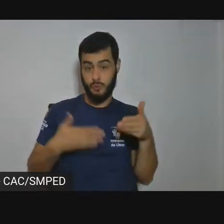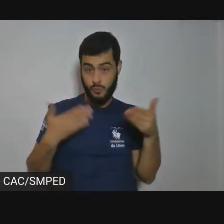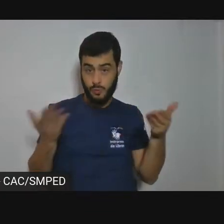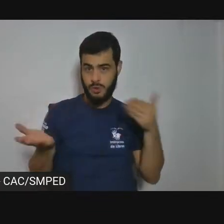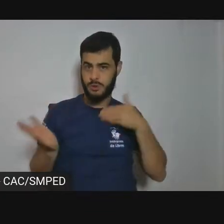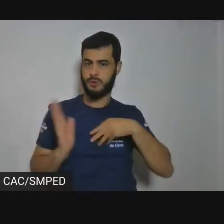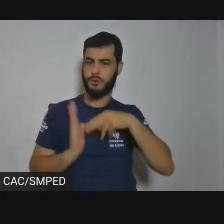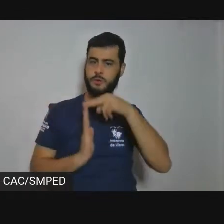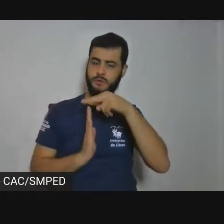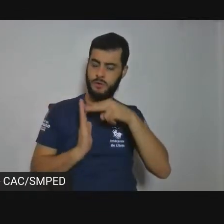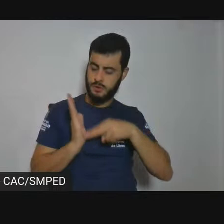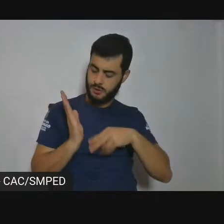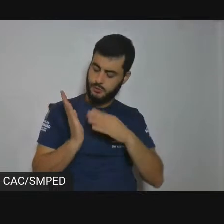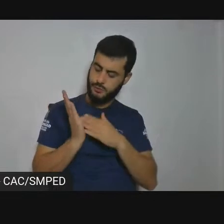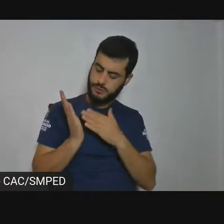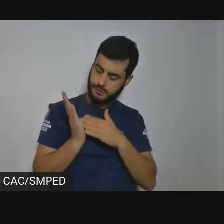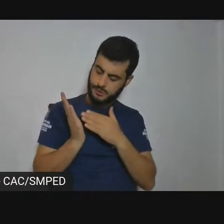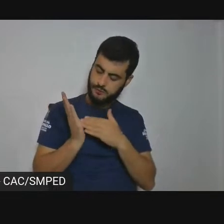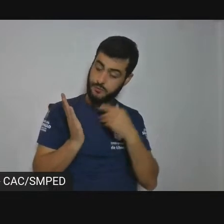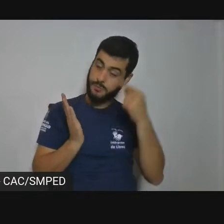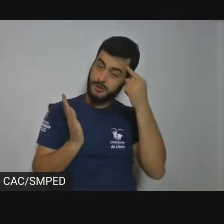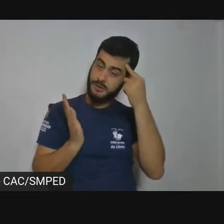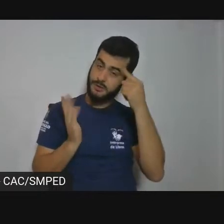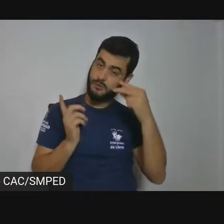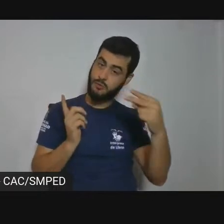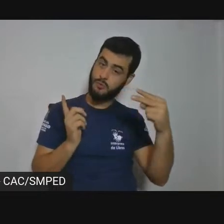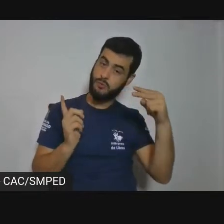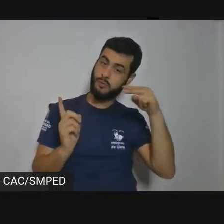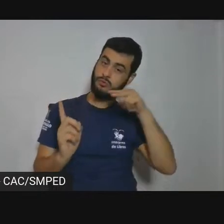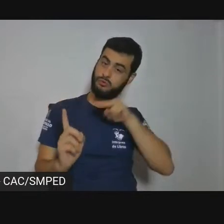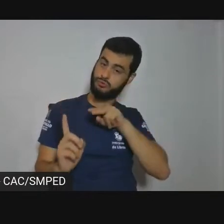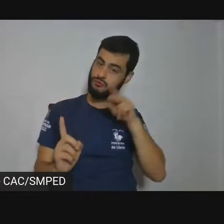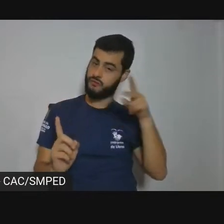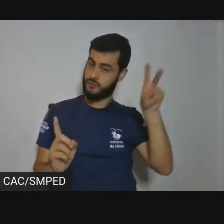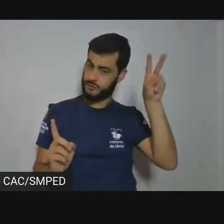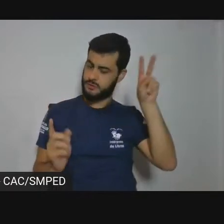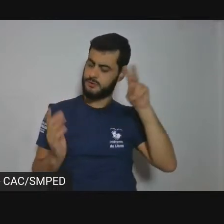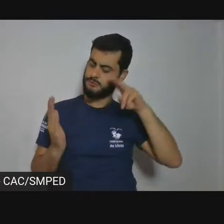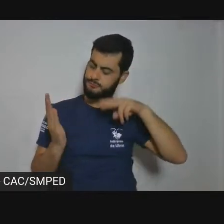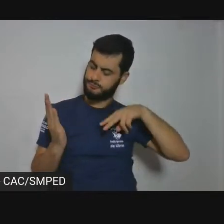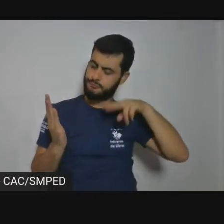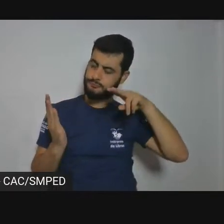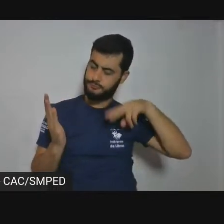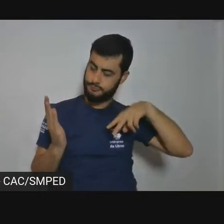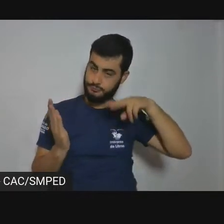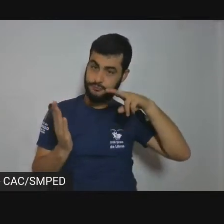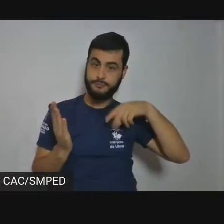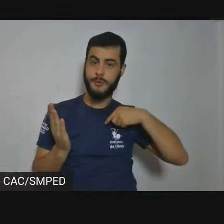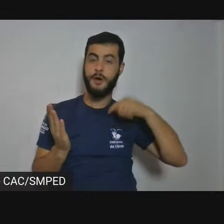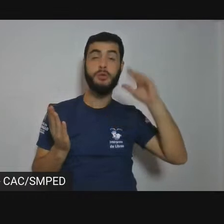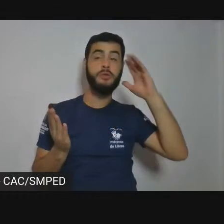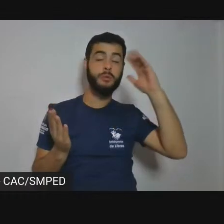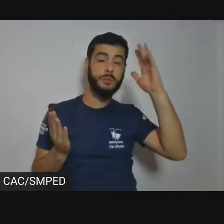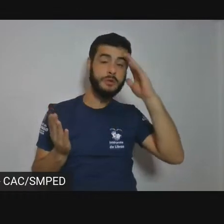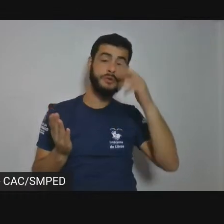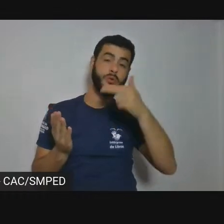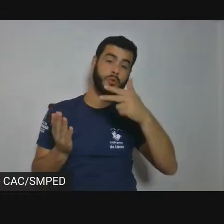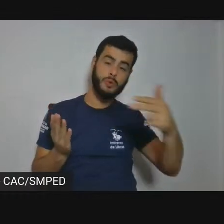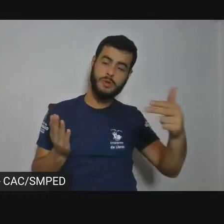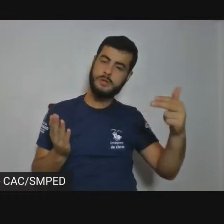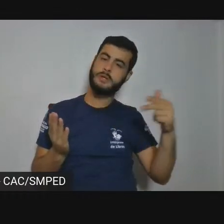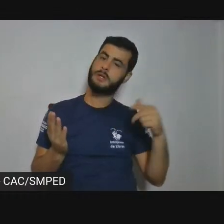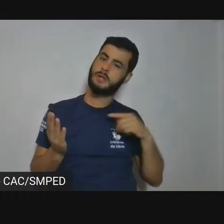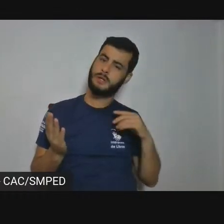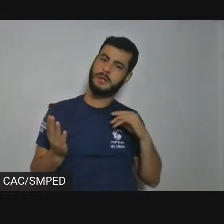perspectiva, outras novas questões que eu acho que são significativas que aparecem